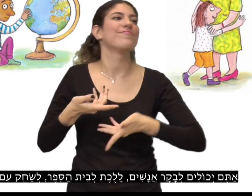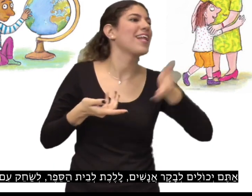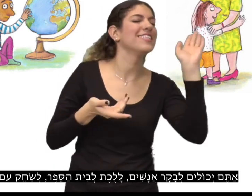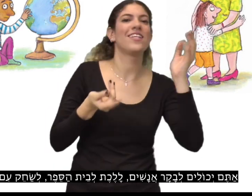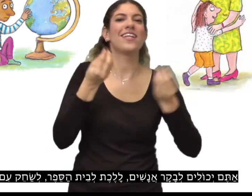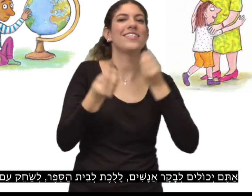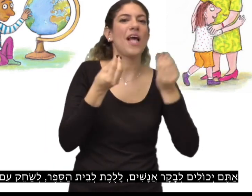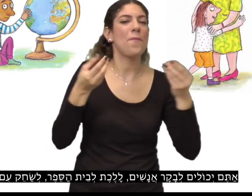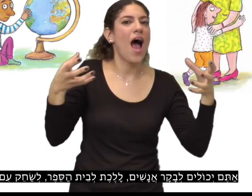חברים,